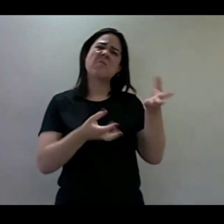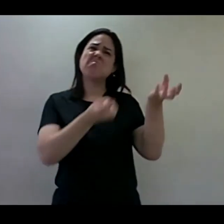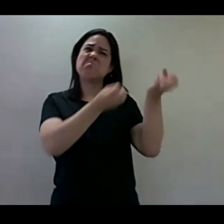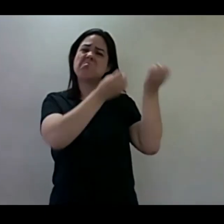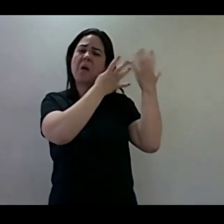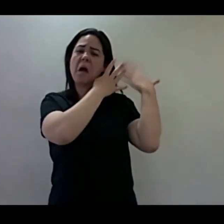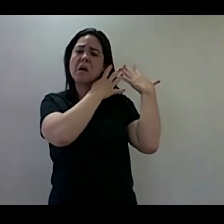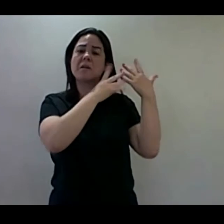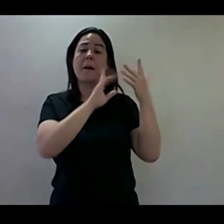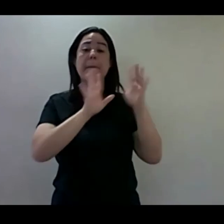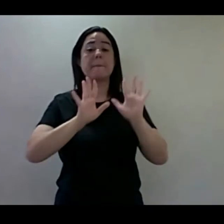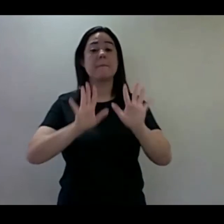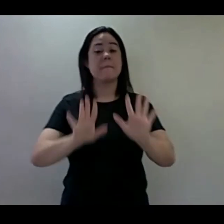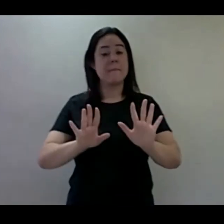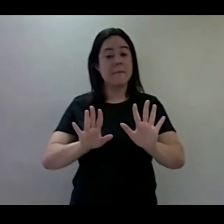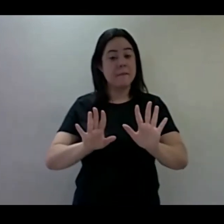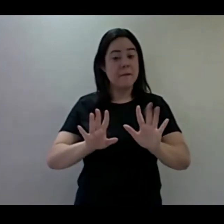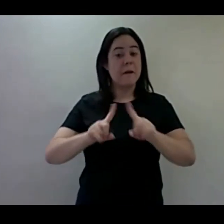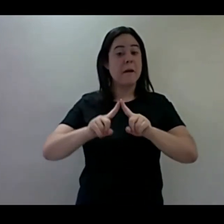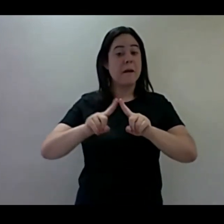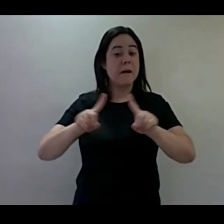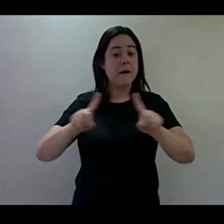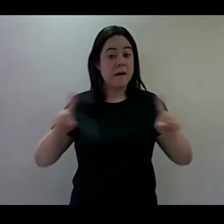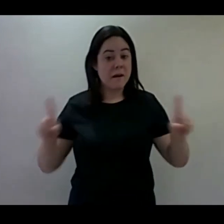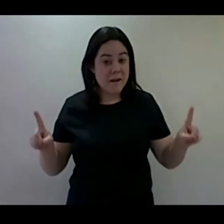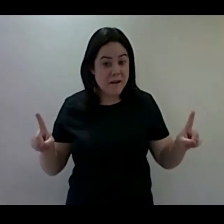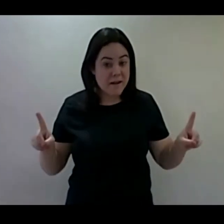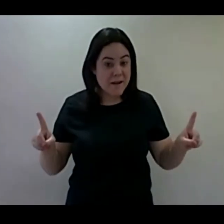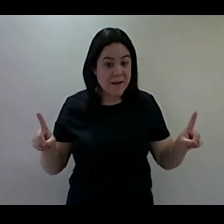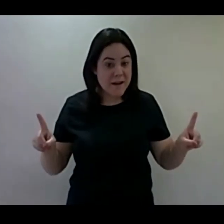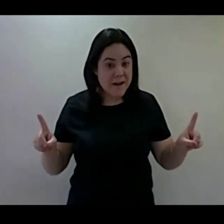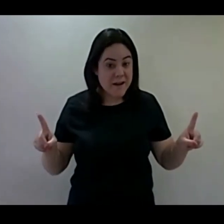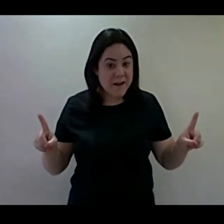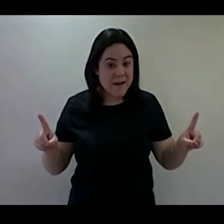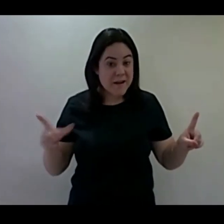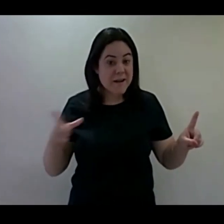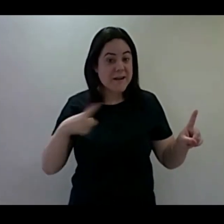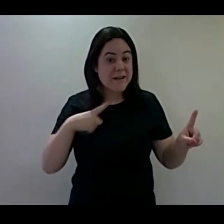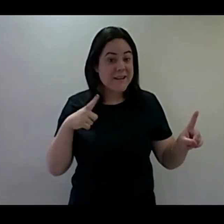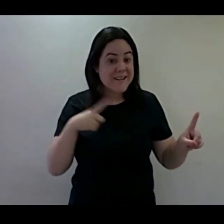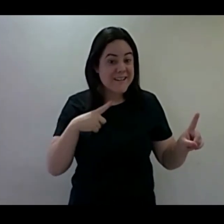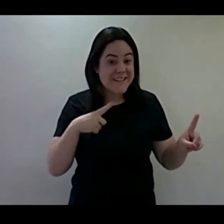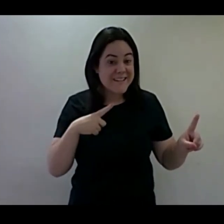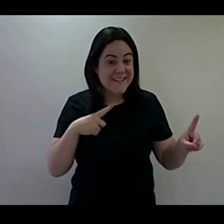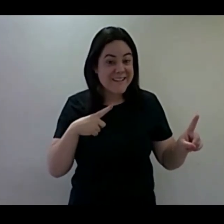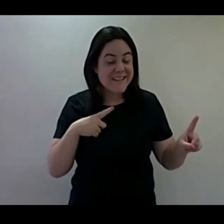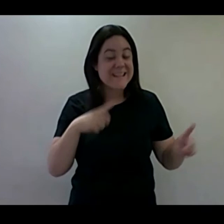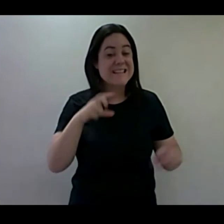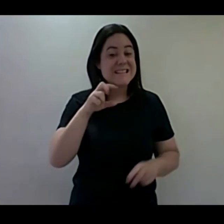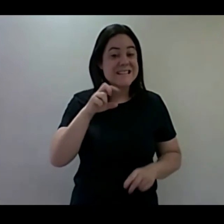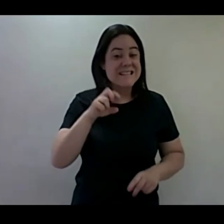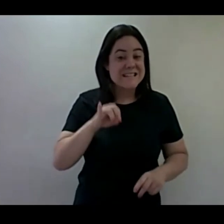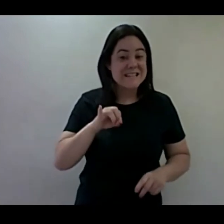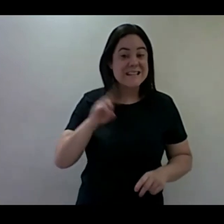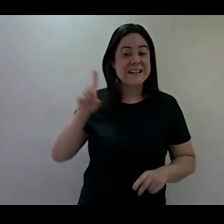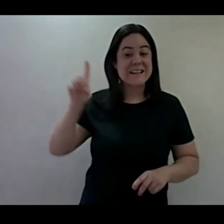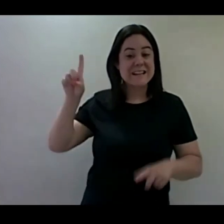todavia, contudo, se Deus tem um plano para você,